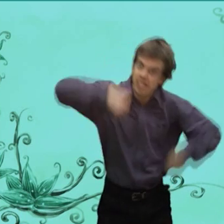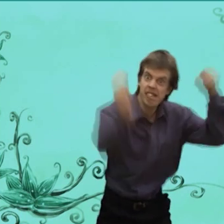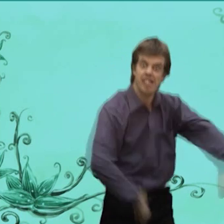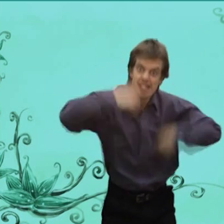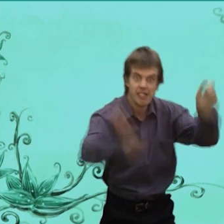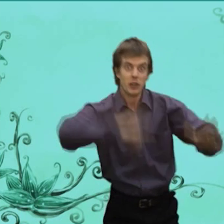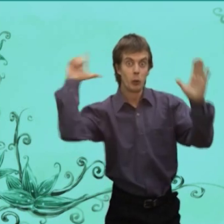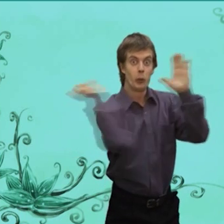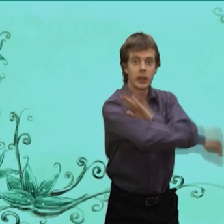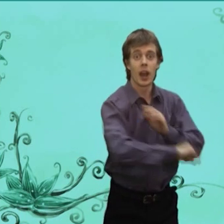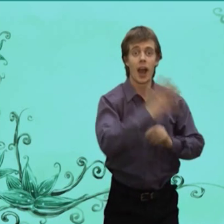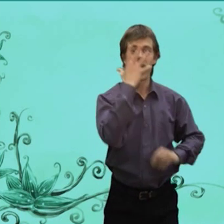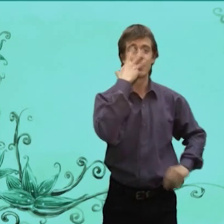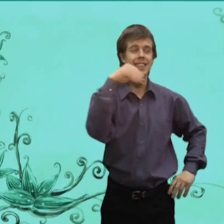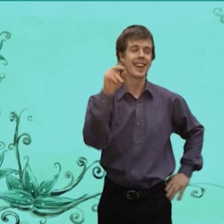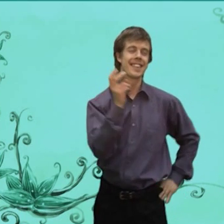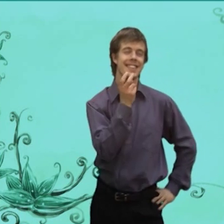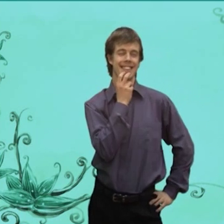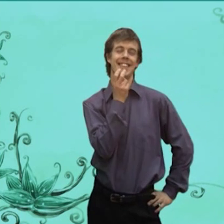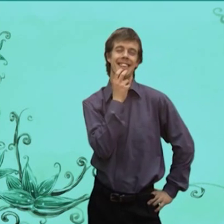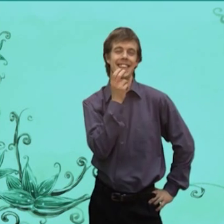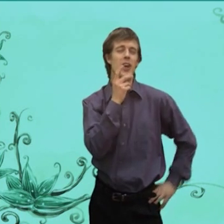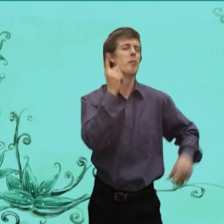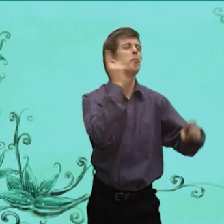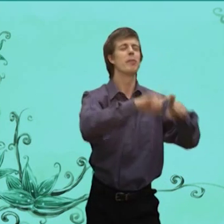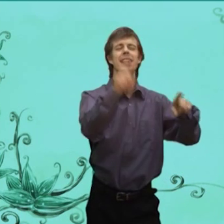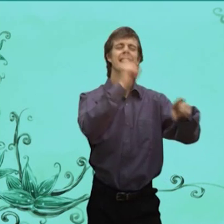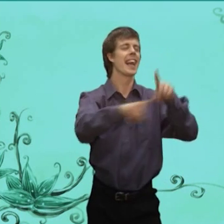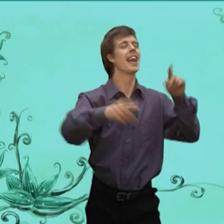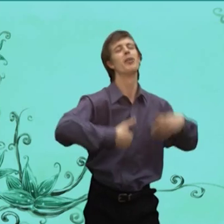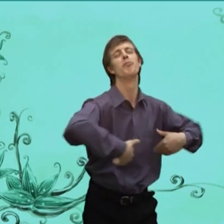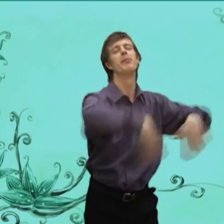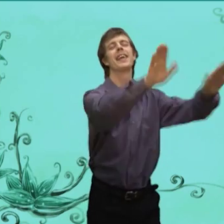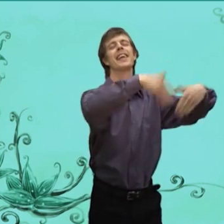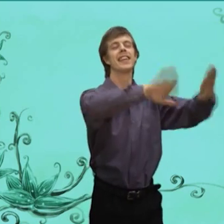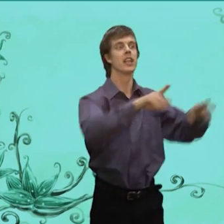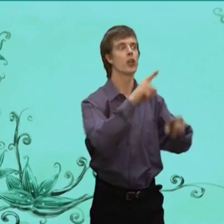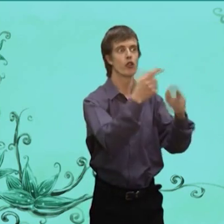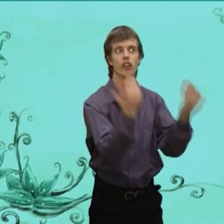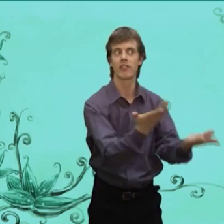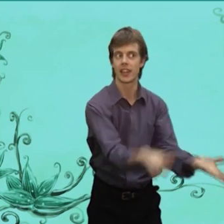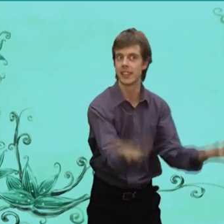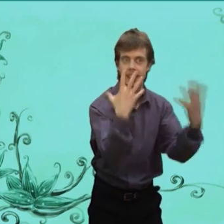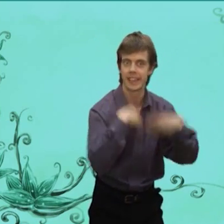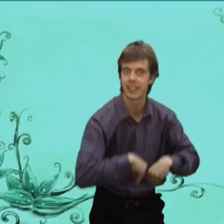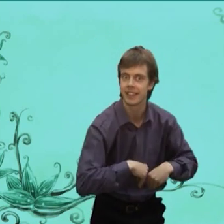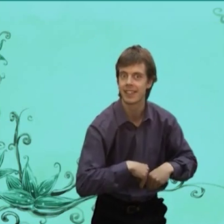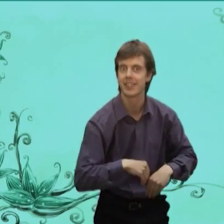Кот Захотел Лиса Им Во след Кричит Бегите Уносите Ноги Как бы Он